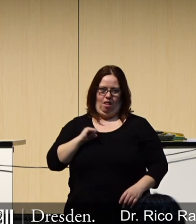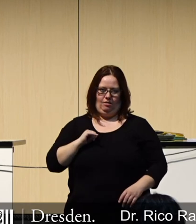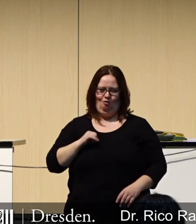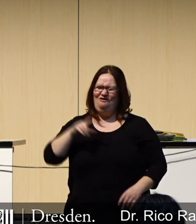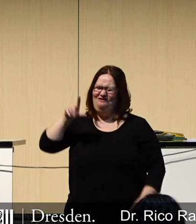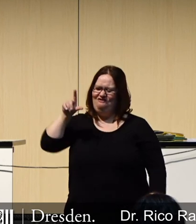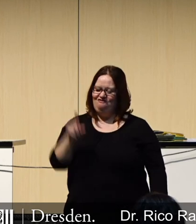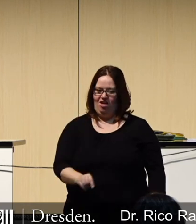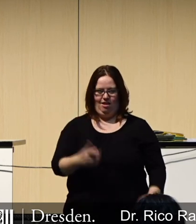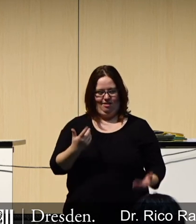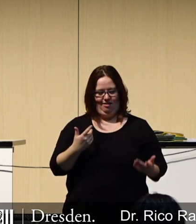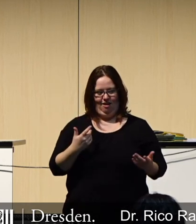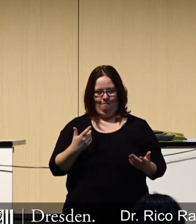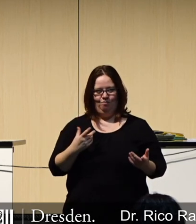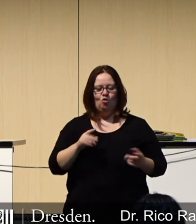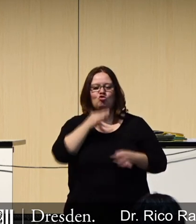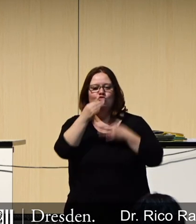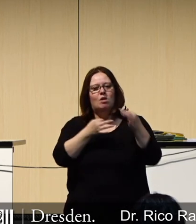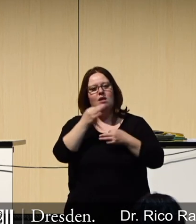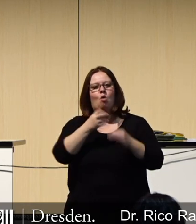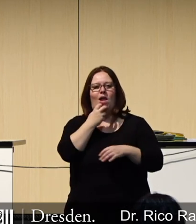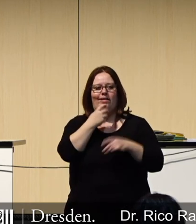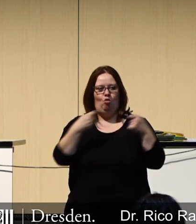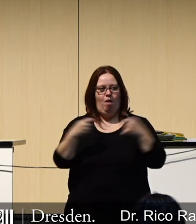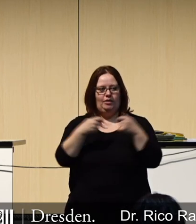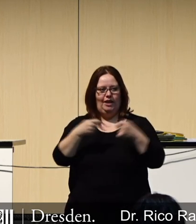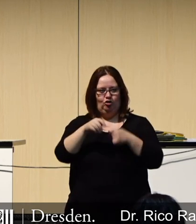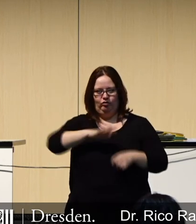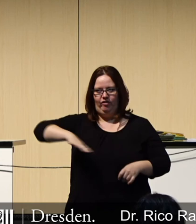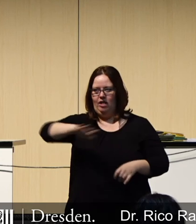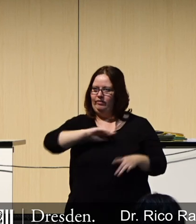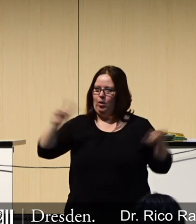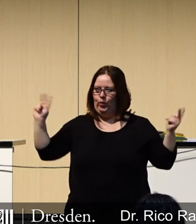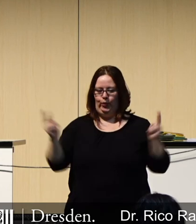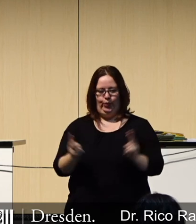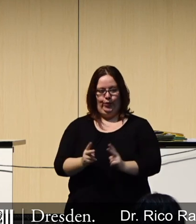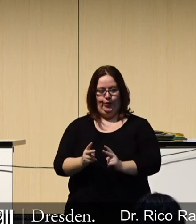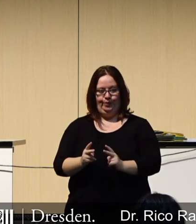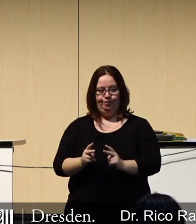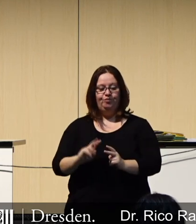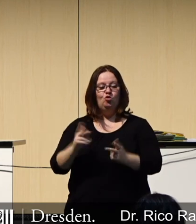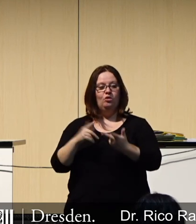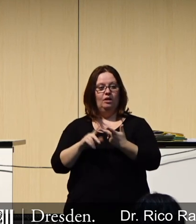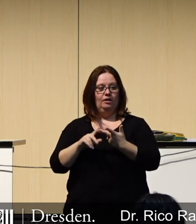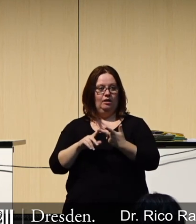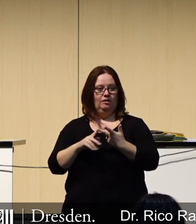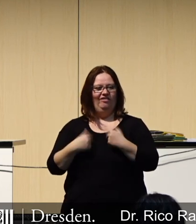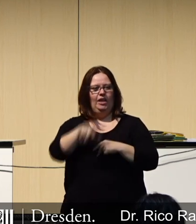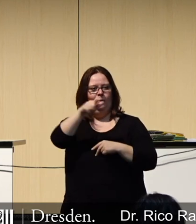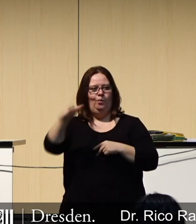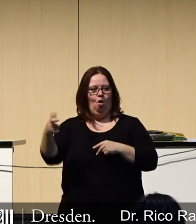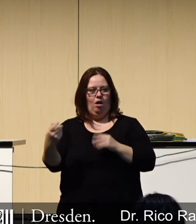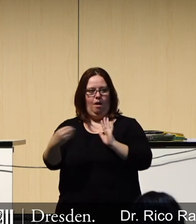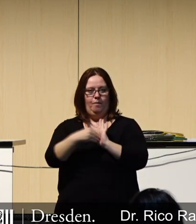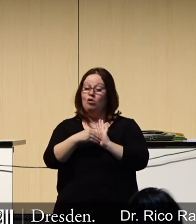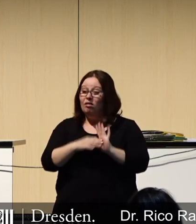insbesondere hinsichtlich der elektromagnetischen Verträglichkeit. Und ein dritter Punkt, Einbeziehung der Bürger, finde